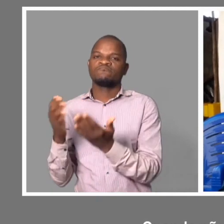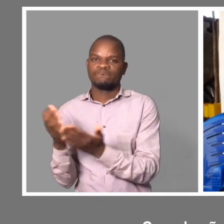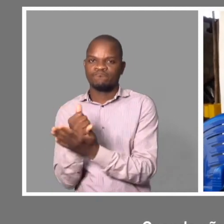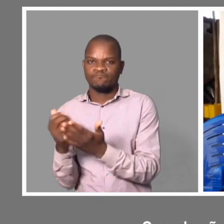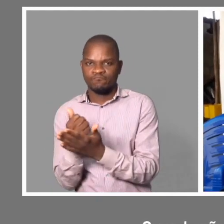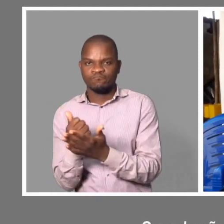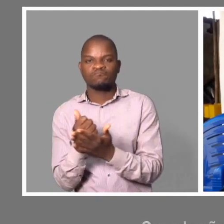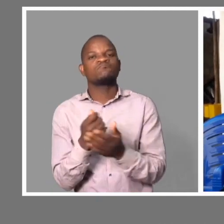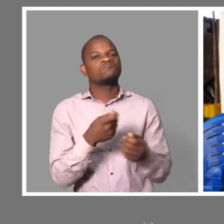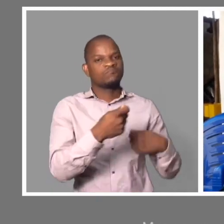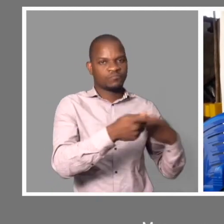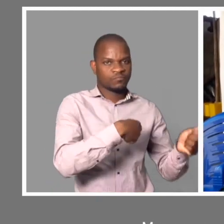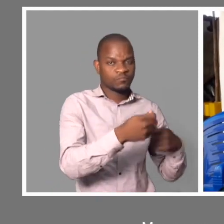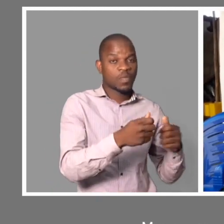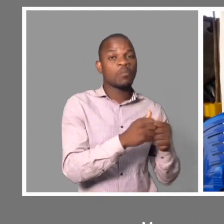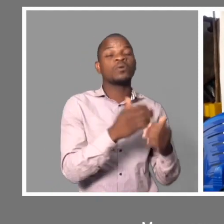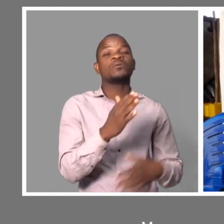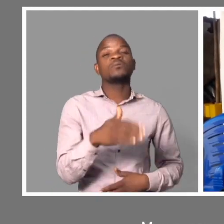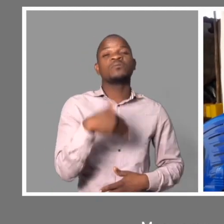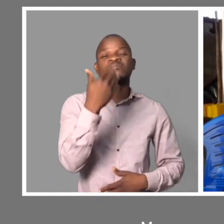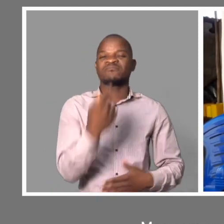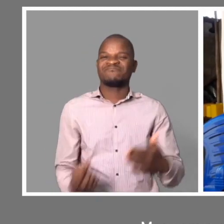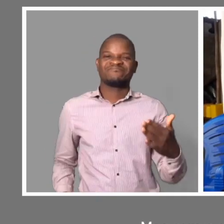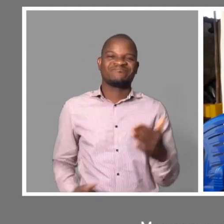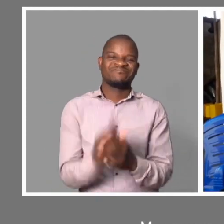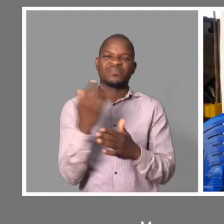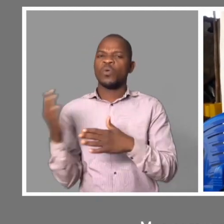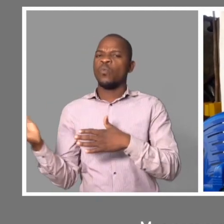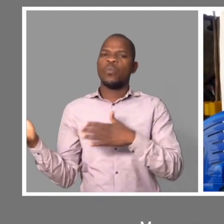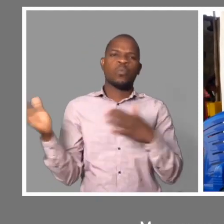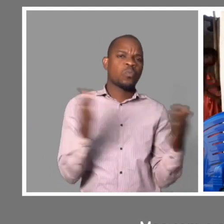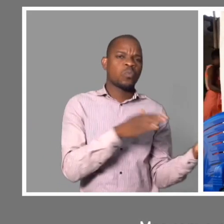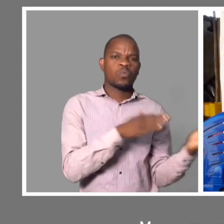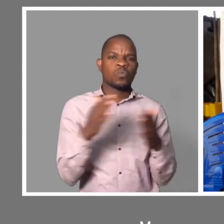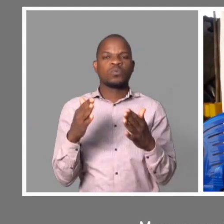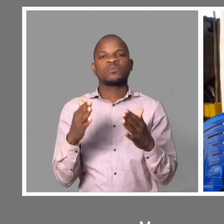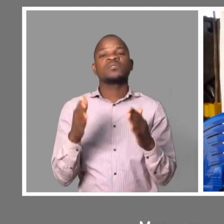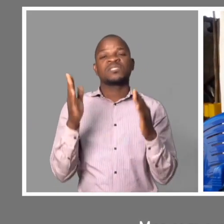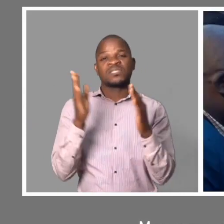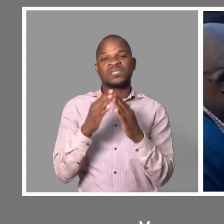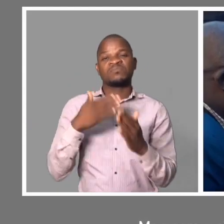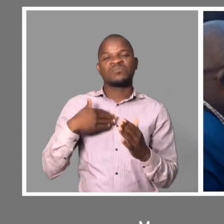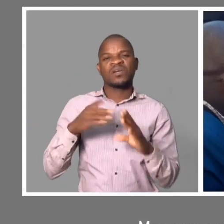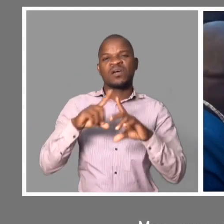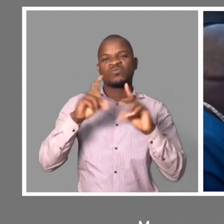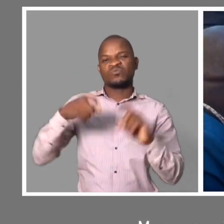nisso. Mas quando isso daí afetou as minhas casas, inclusive as casas de alicer,